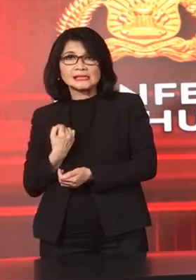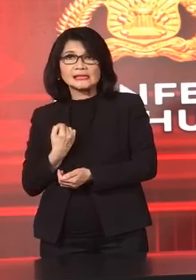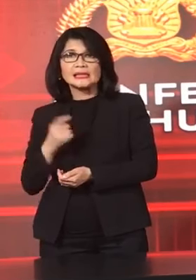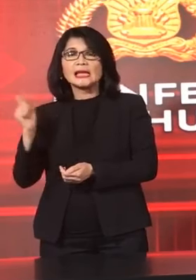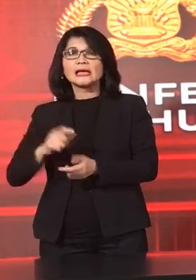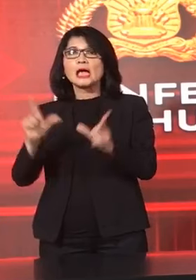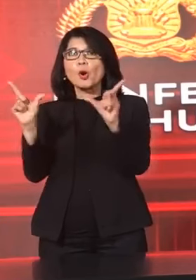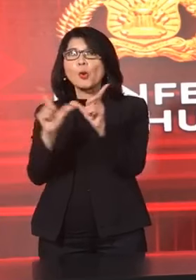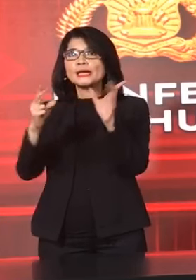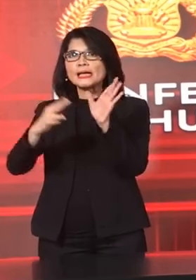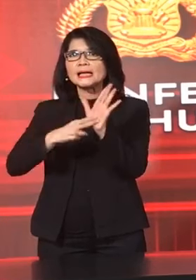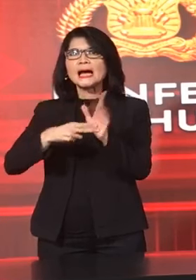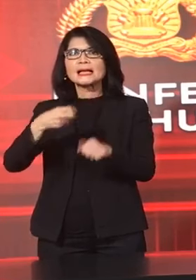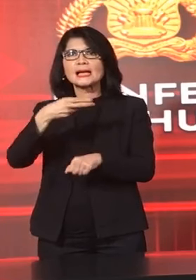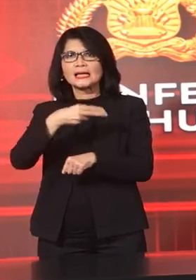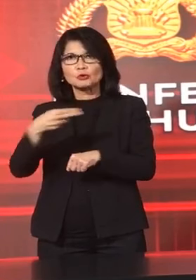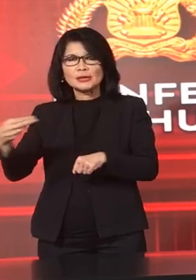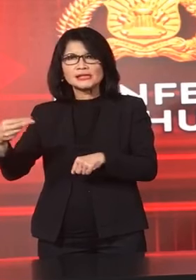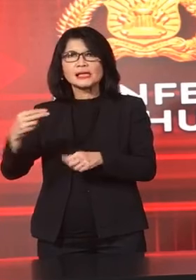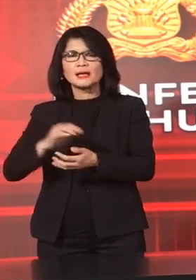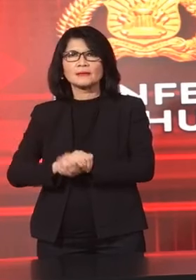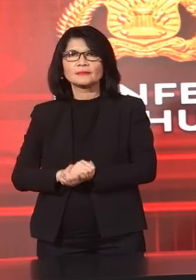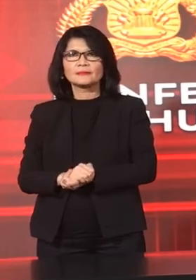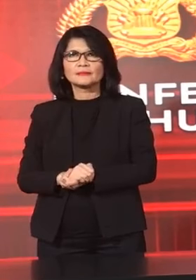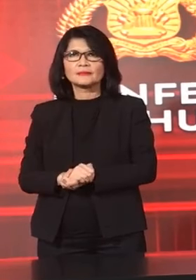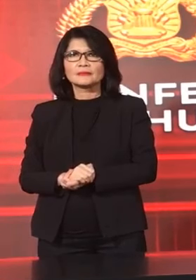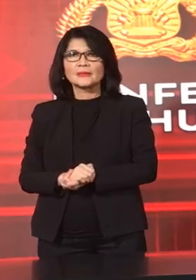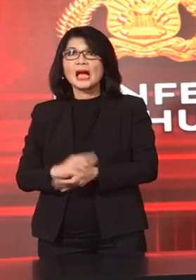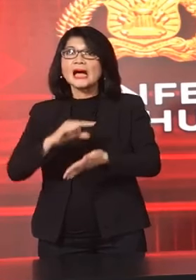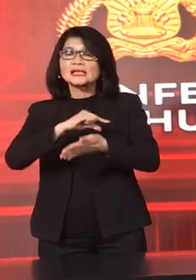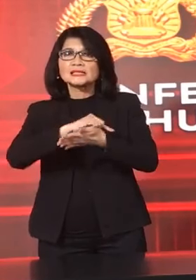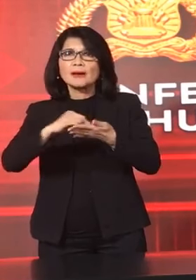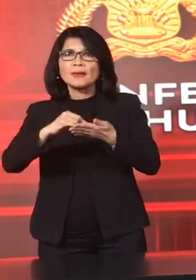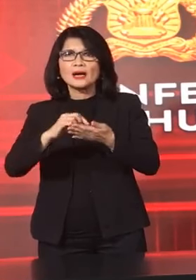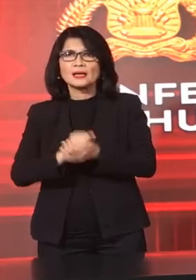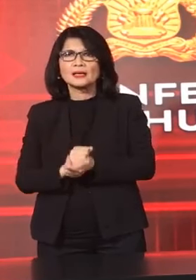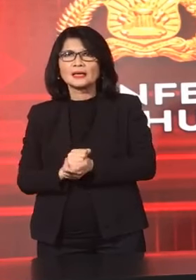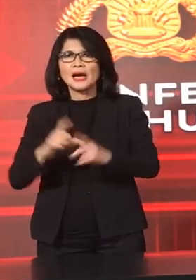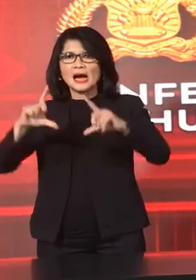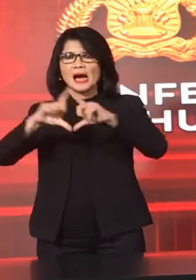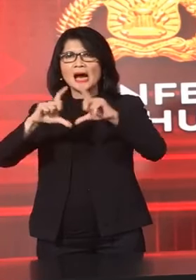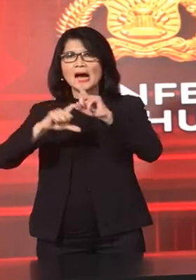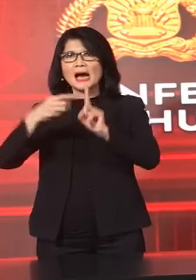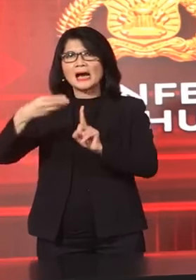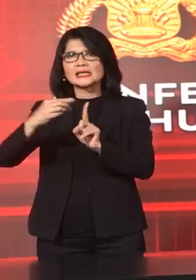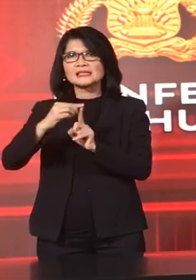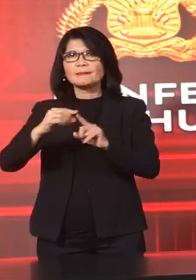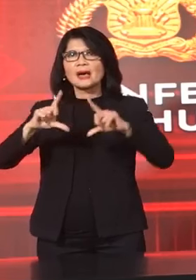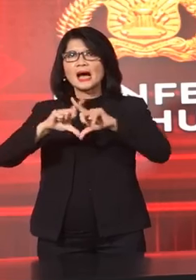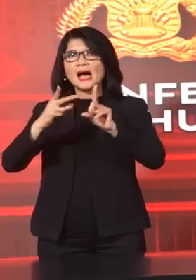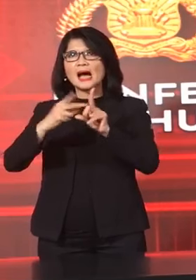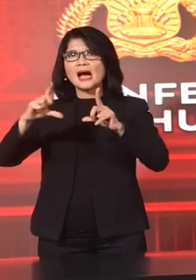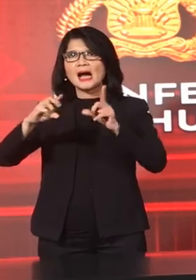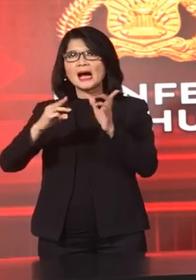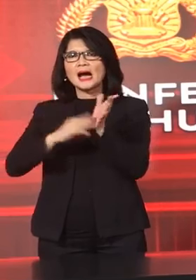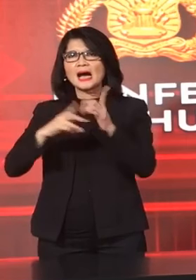Negara Indonesia Atas Nama Asep Ahmad Setiawan